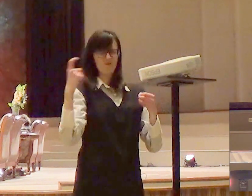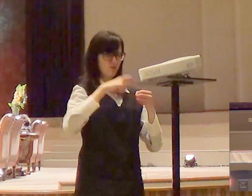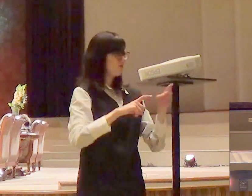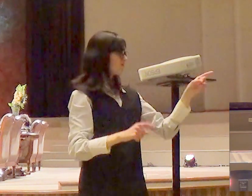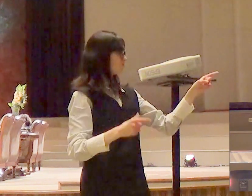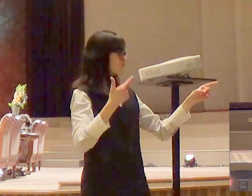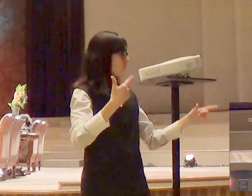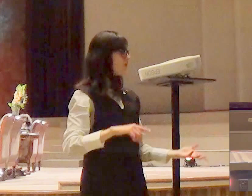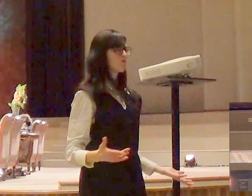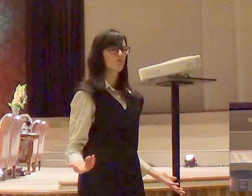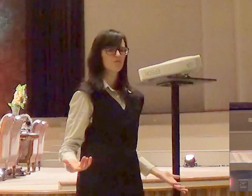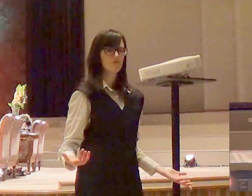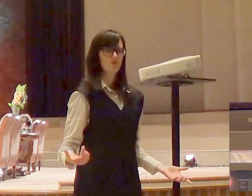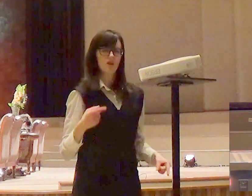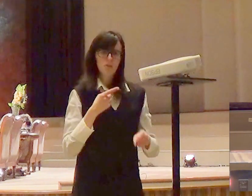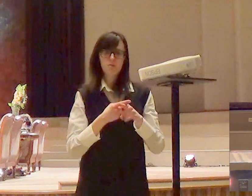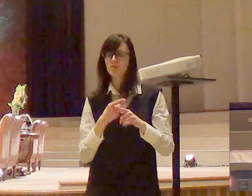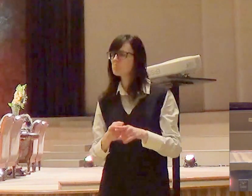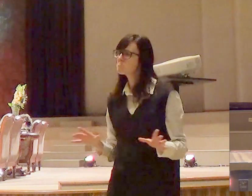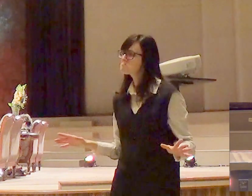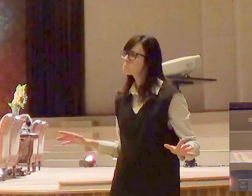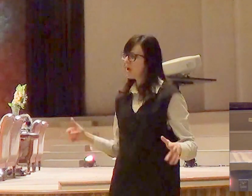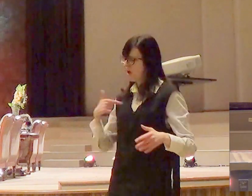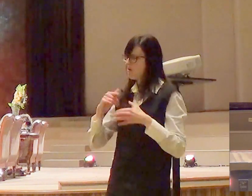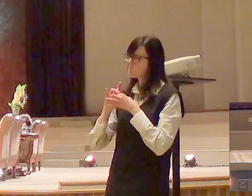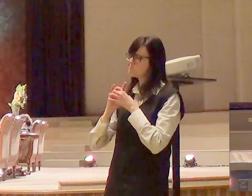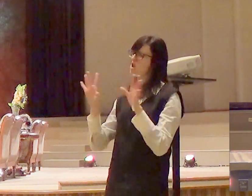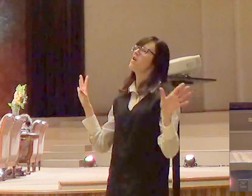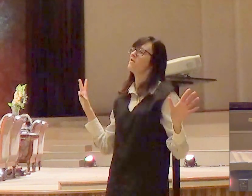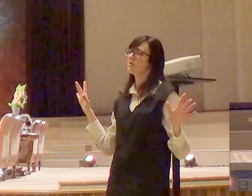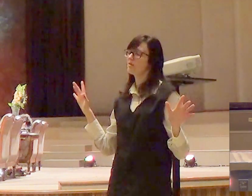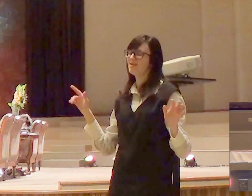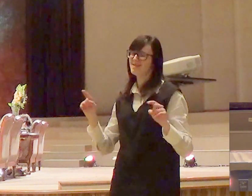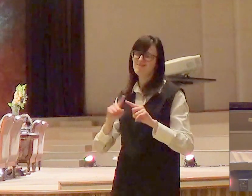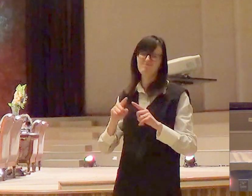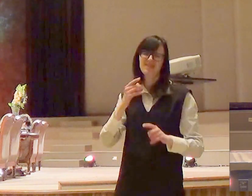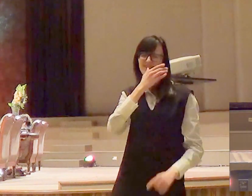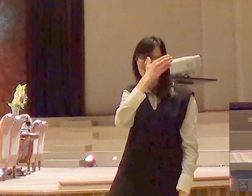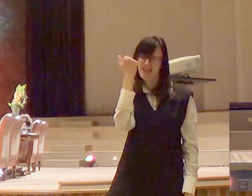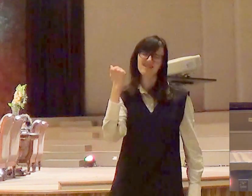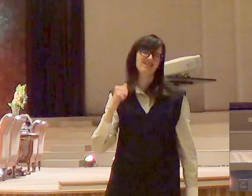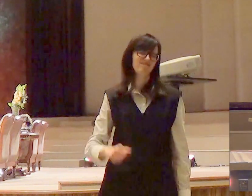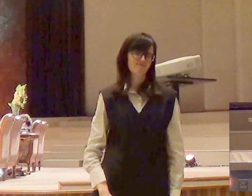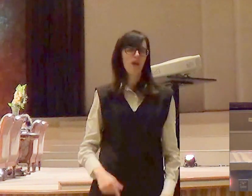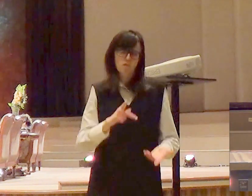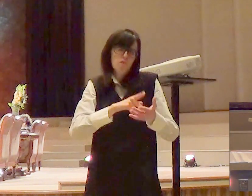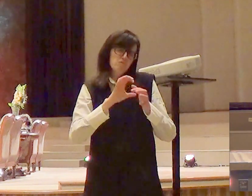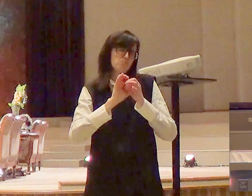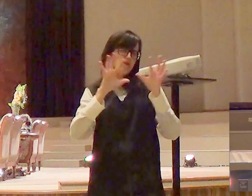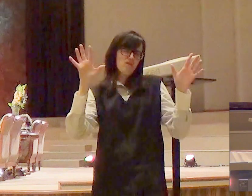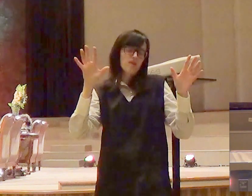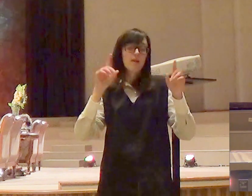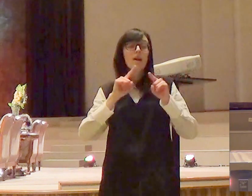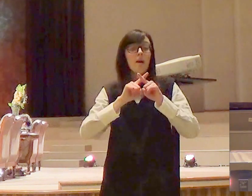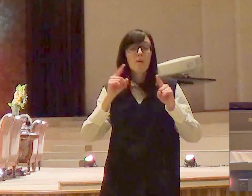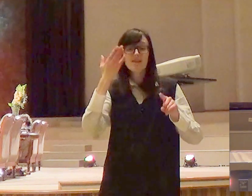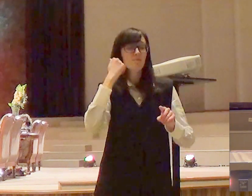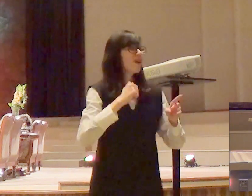eu sou livre só que eles esqueceram que lá no Egito eles eram